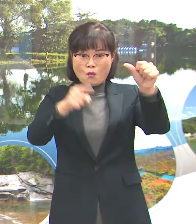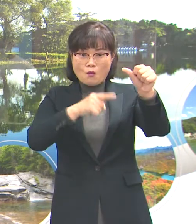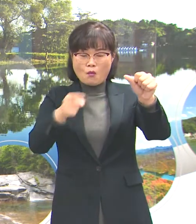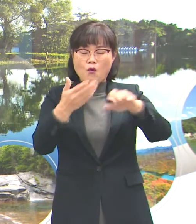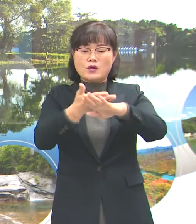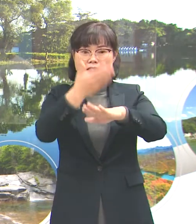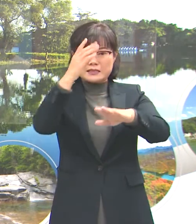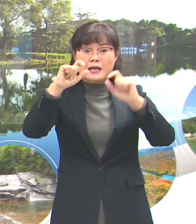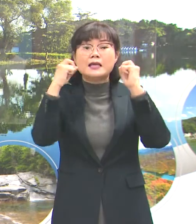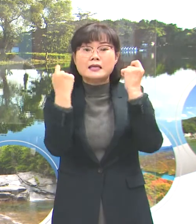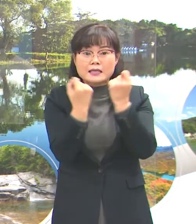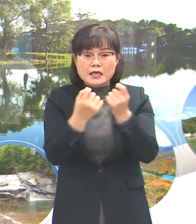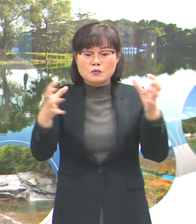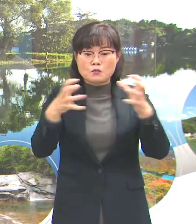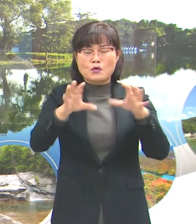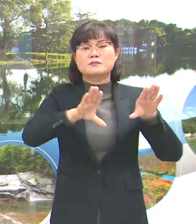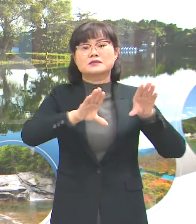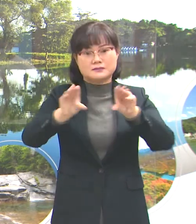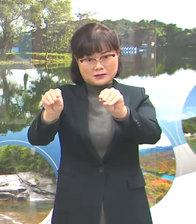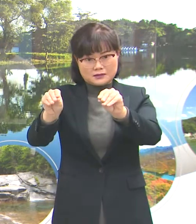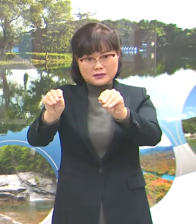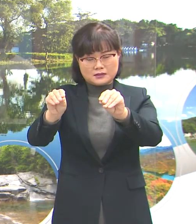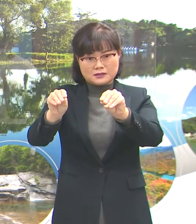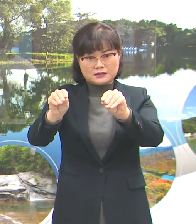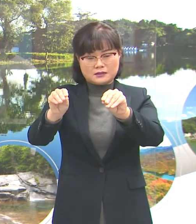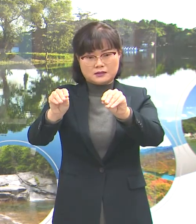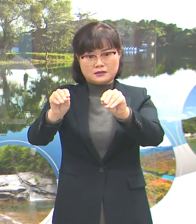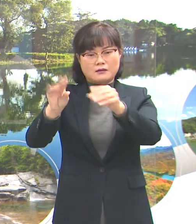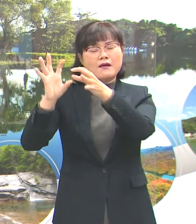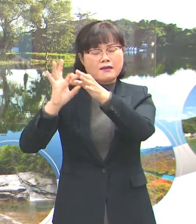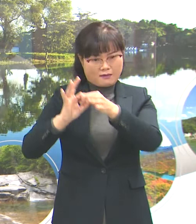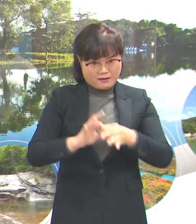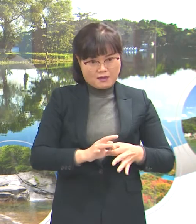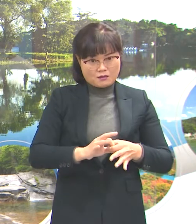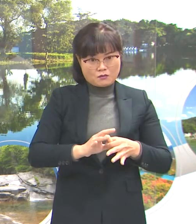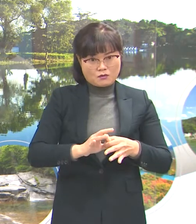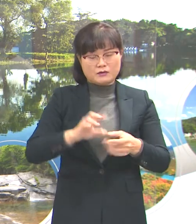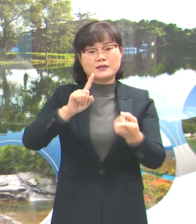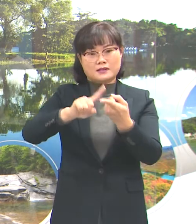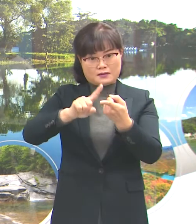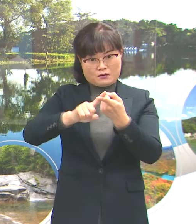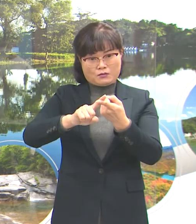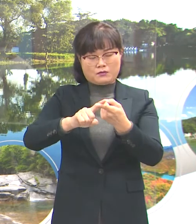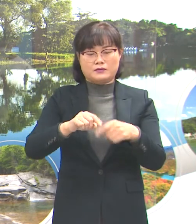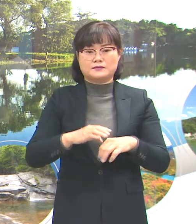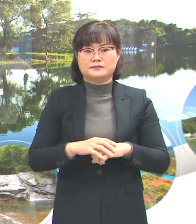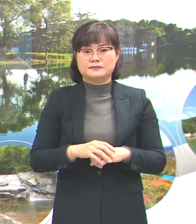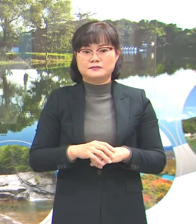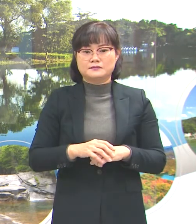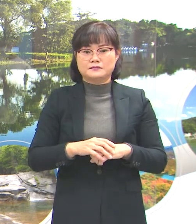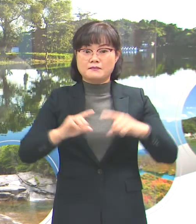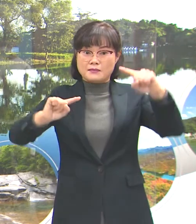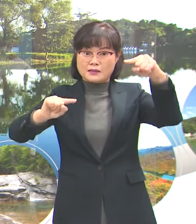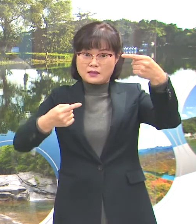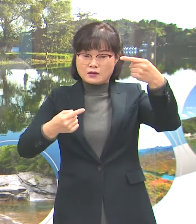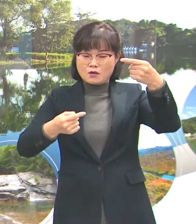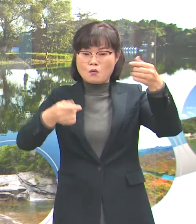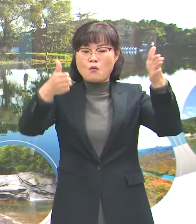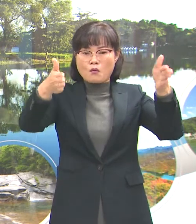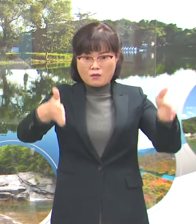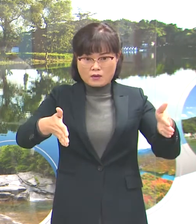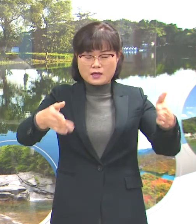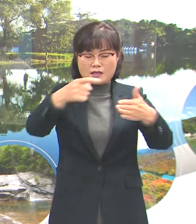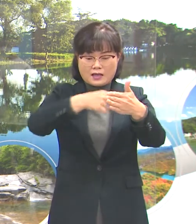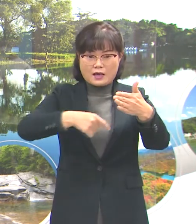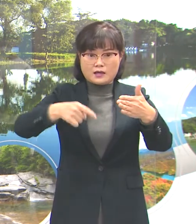사적 모임 금지도 계속 유지하기로 하여 설 명절 기간에도